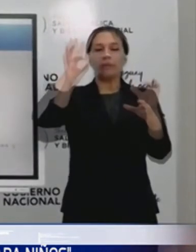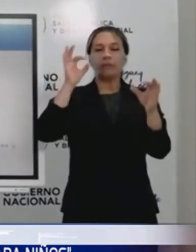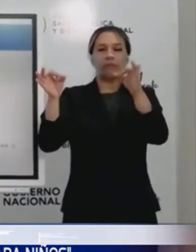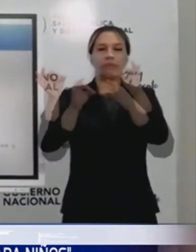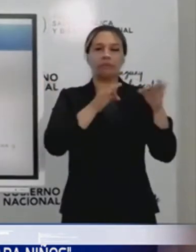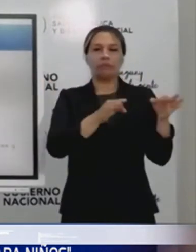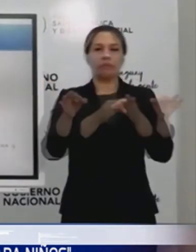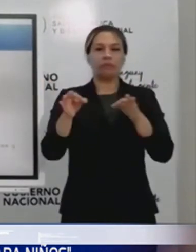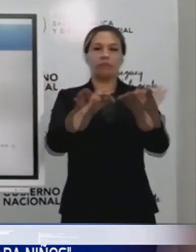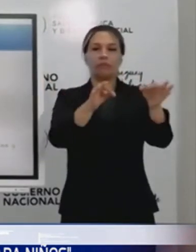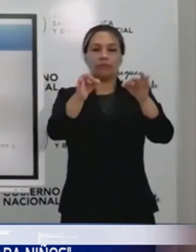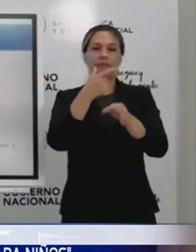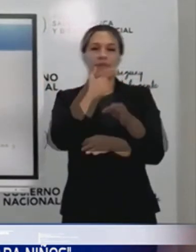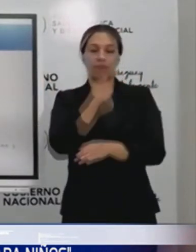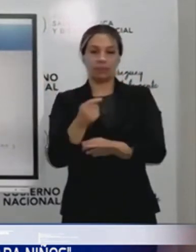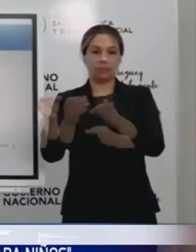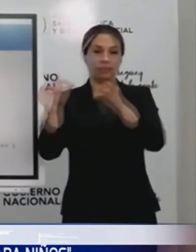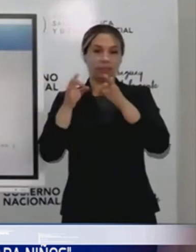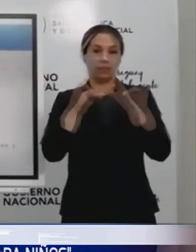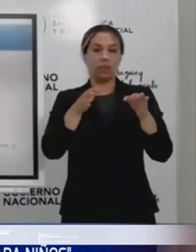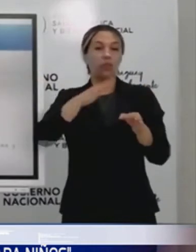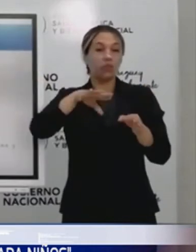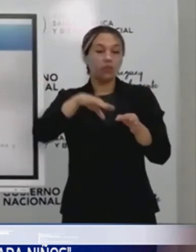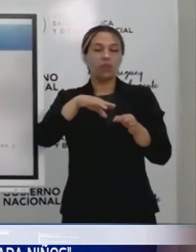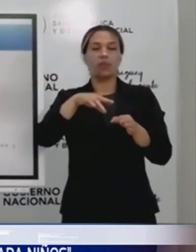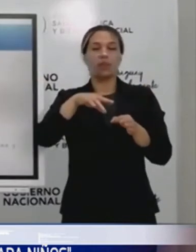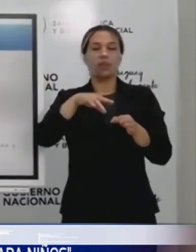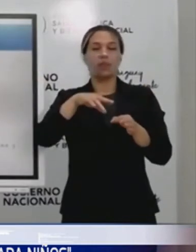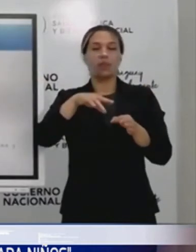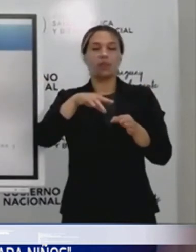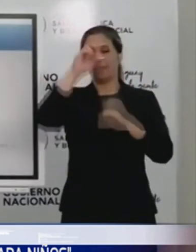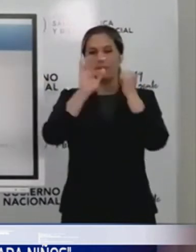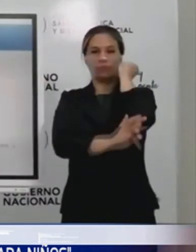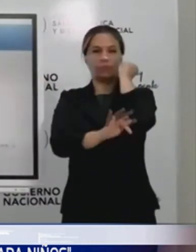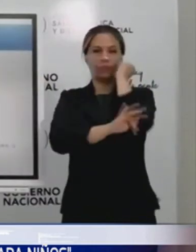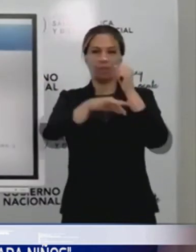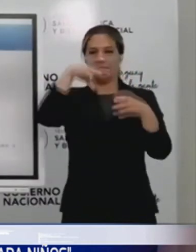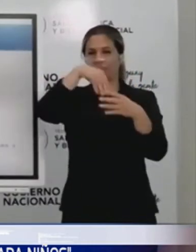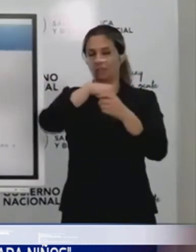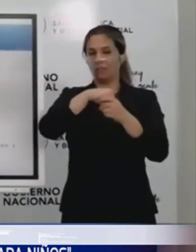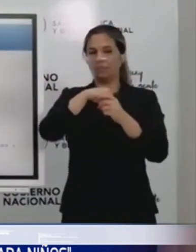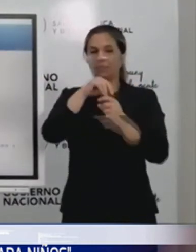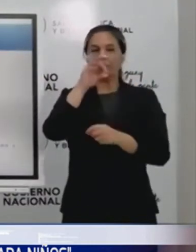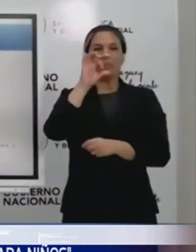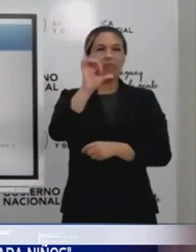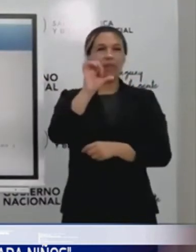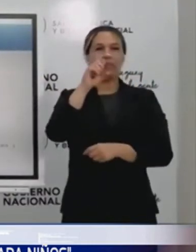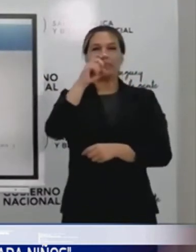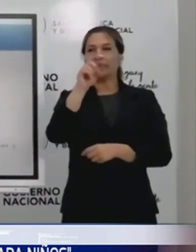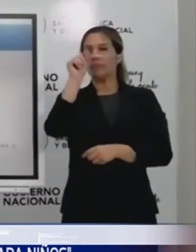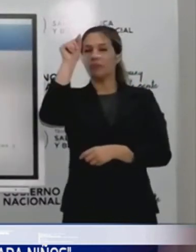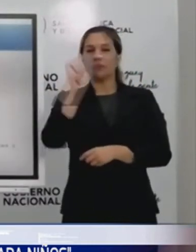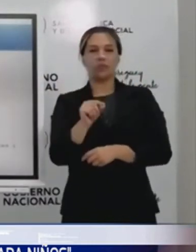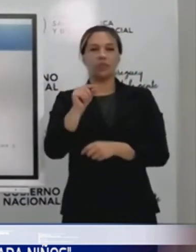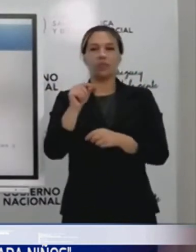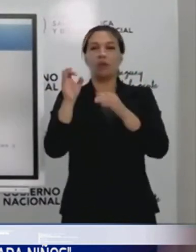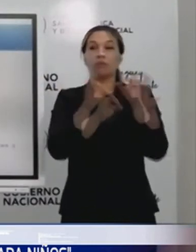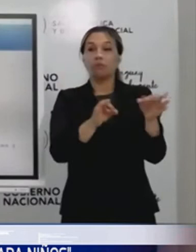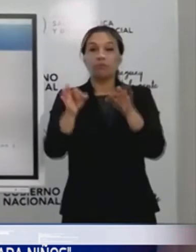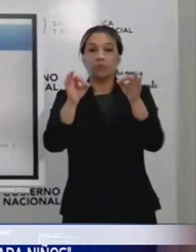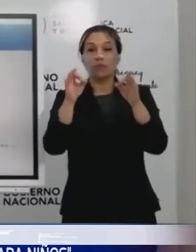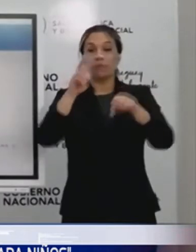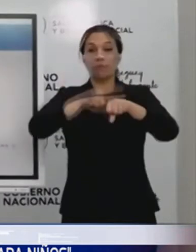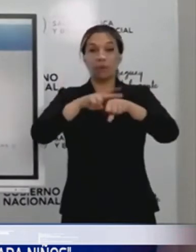todos los casos que tenemos, es el personal del AMCO hasta este momento. Casi un 6 o 7% de todos los contagios que ocurren